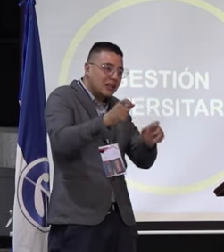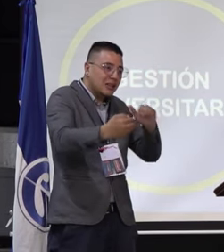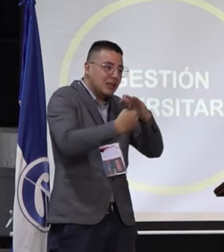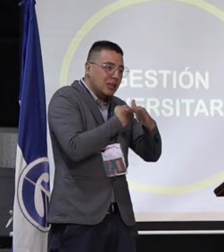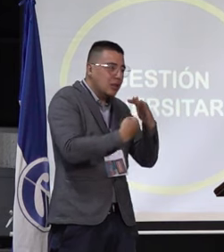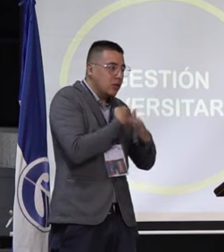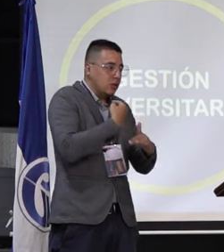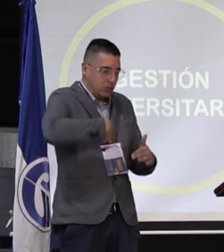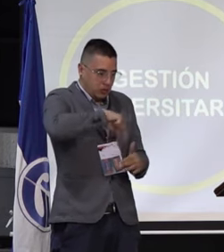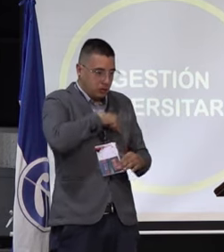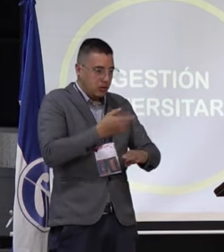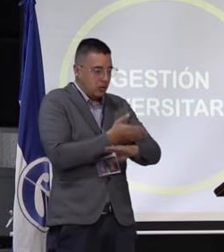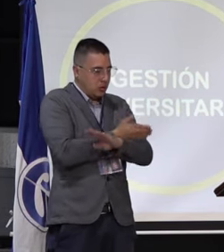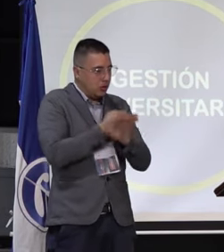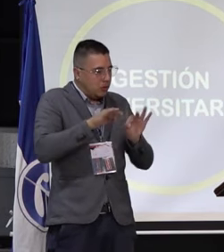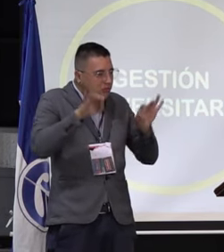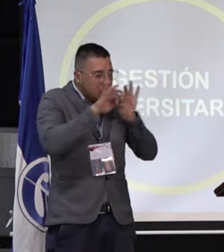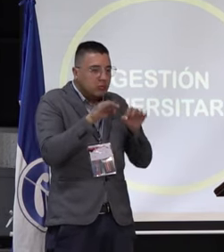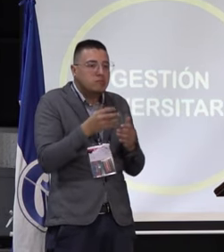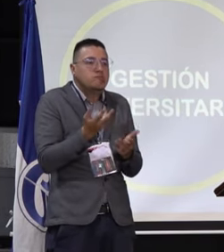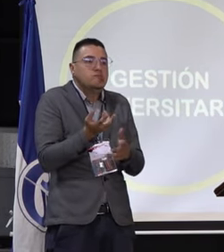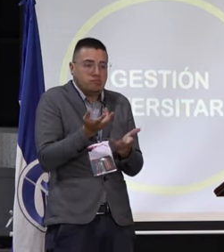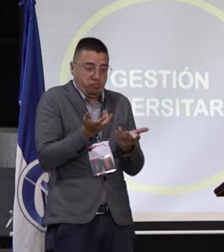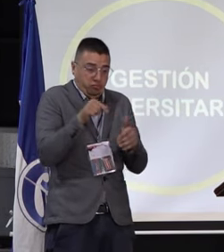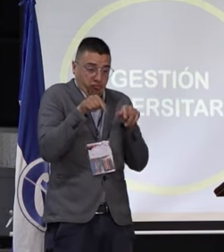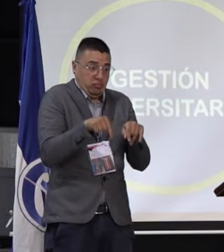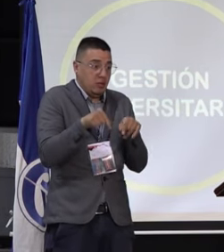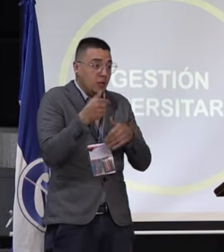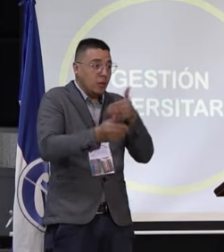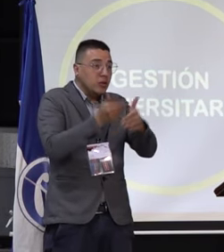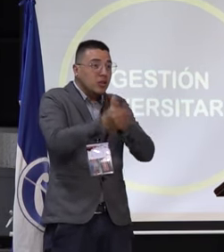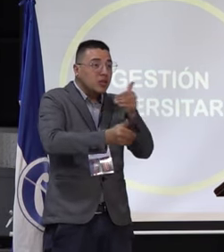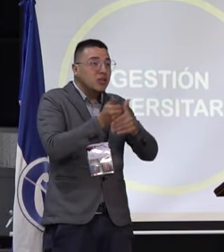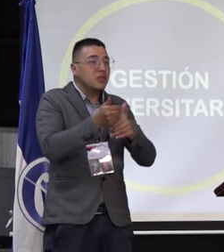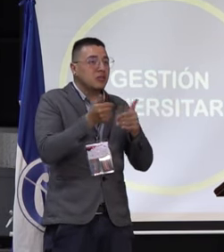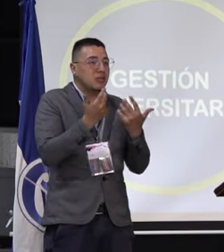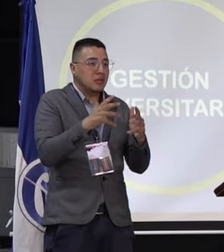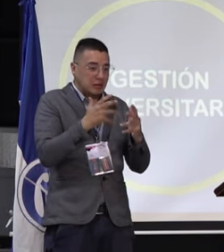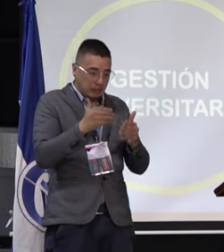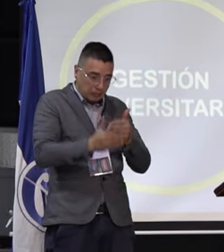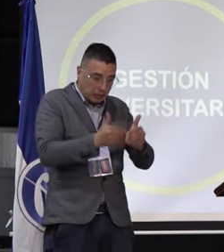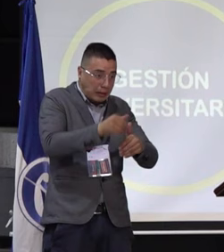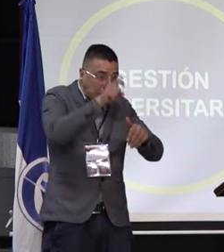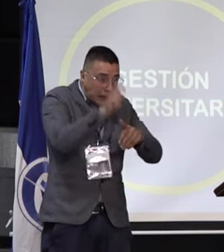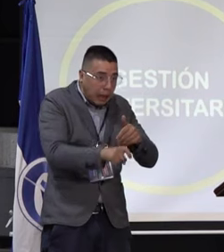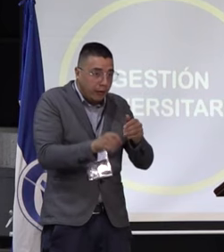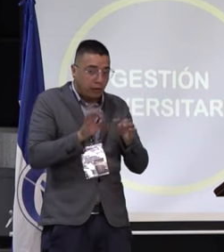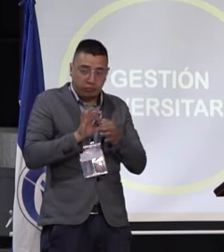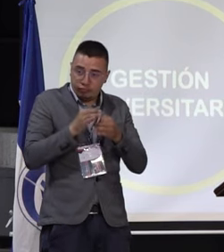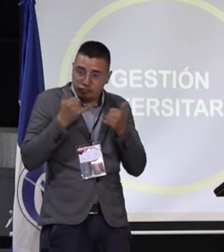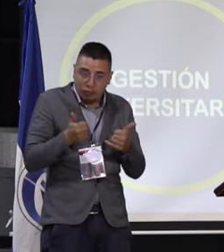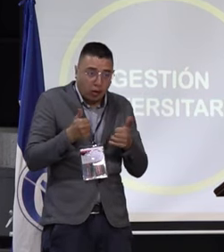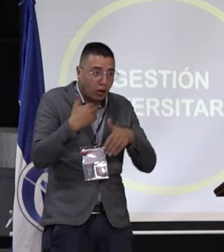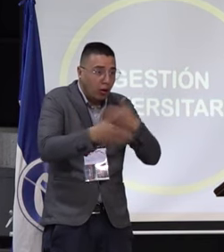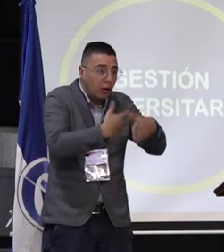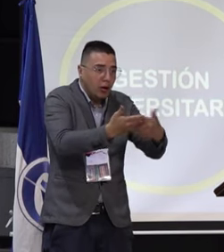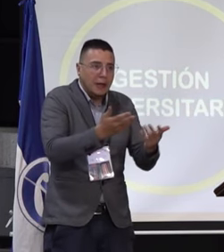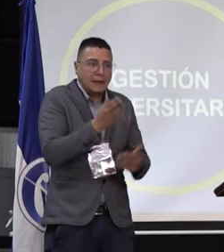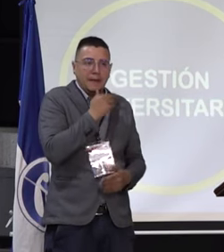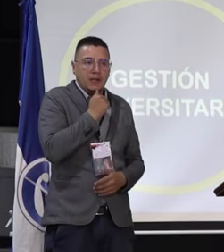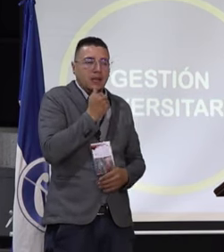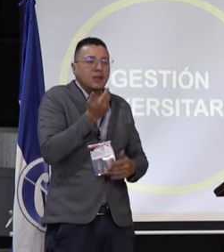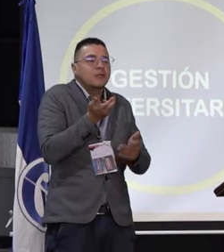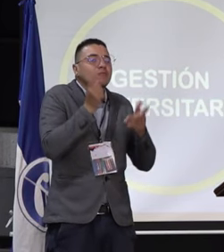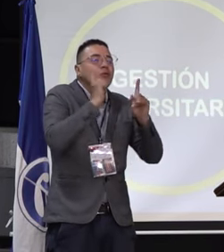hacemos una lectura de que de alguna manera no ha sido algo que vaya avanzando a los pasos que debería avanzar y no avanzaba básicamente